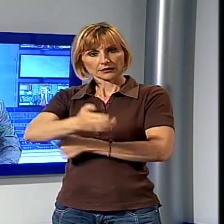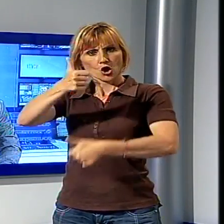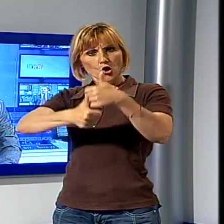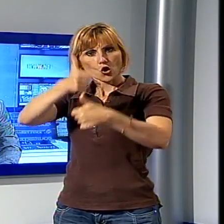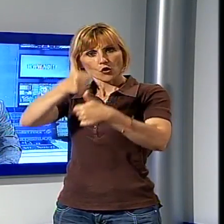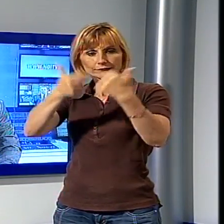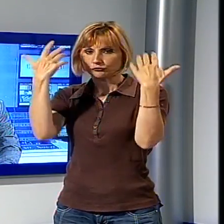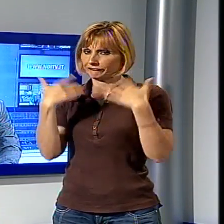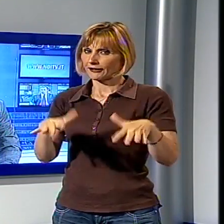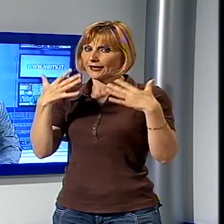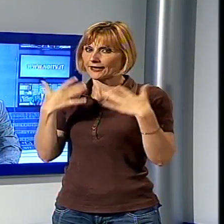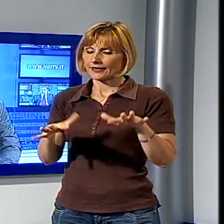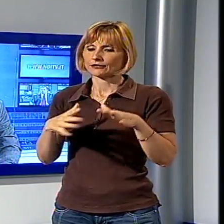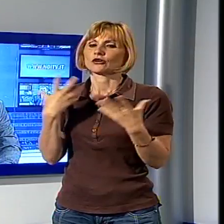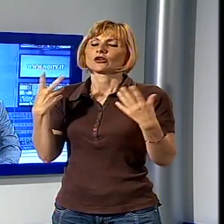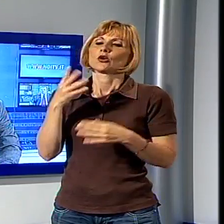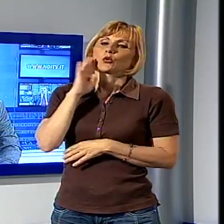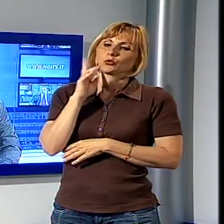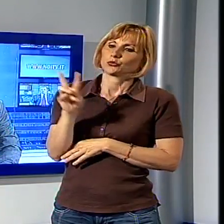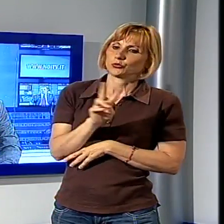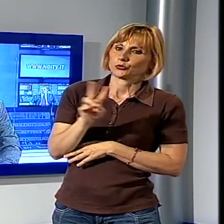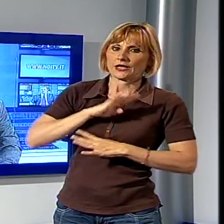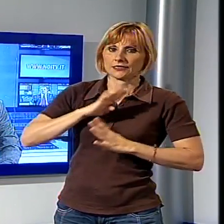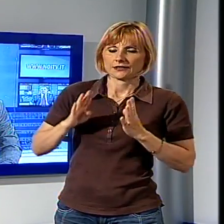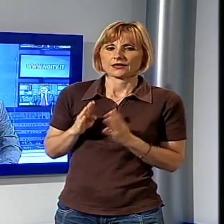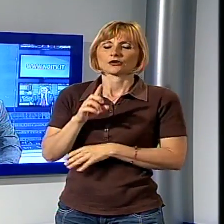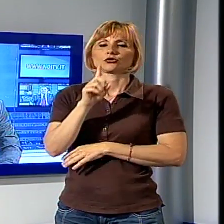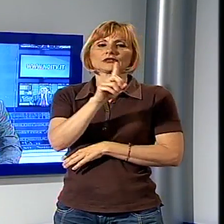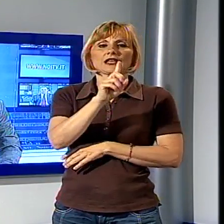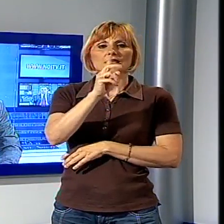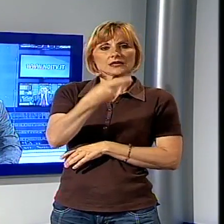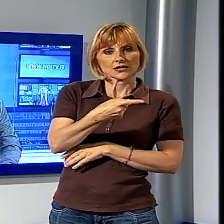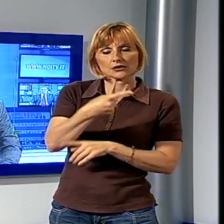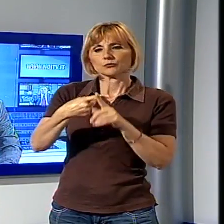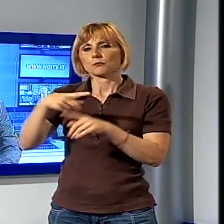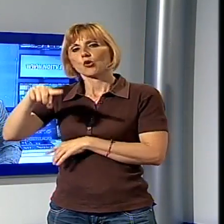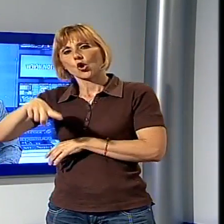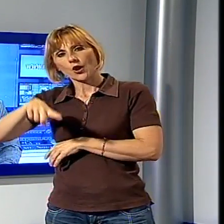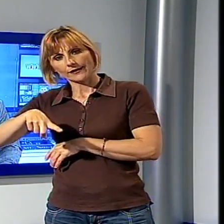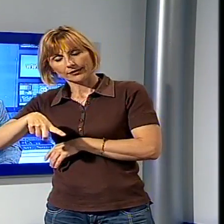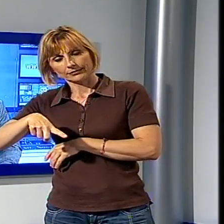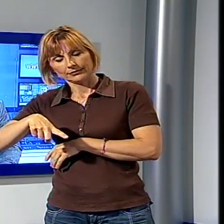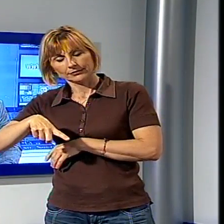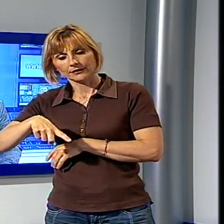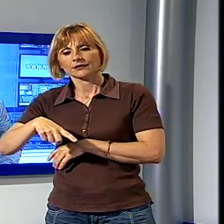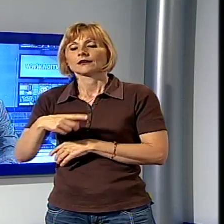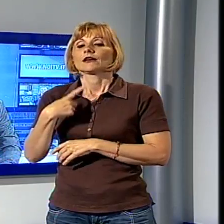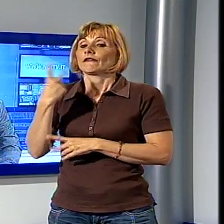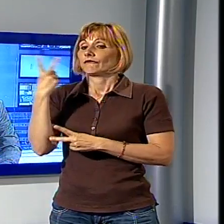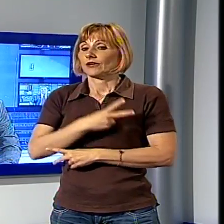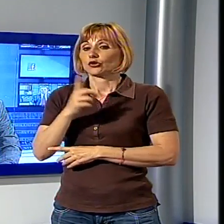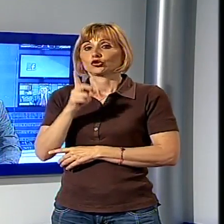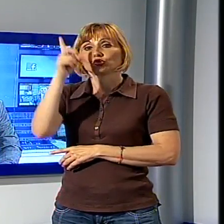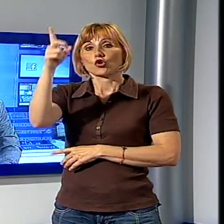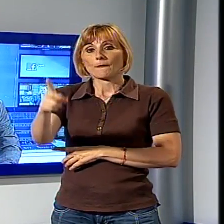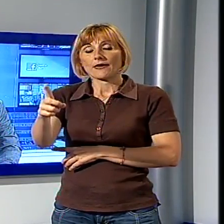a faccia tra Giorgio Del Ghingaro e Luca Poletti che si sfideranno nel ballottaggio domenica prossima per